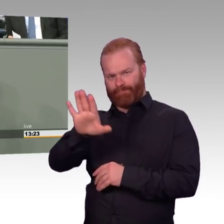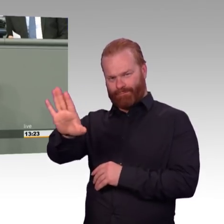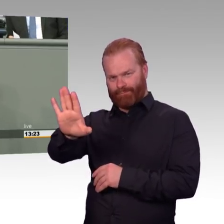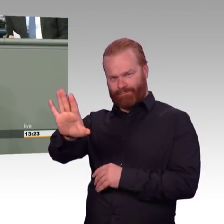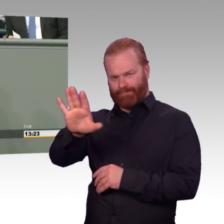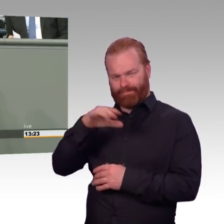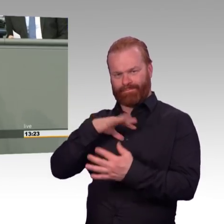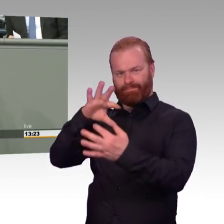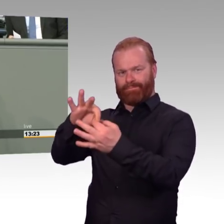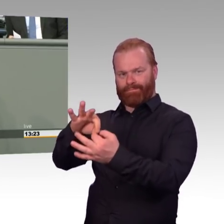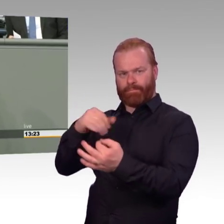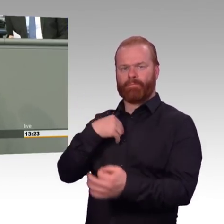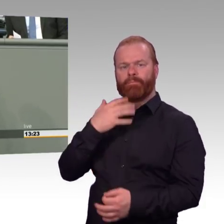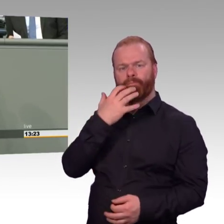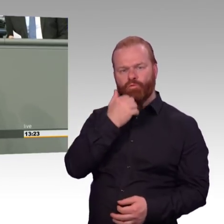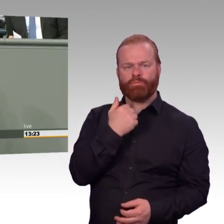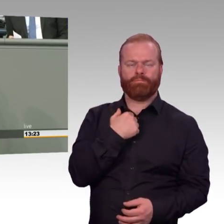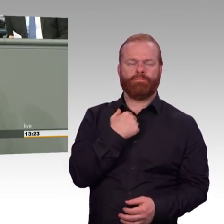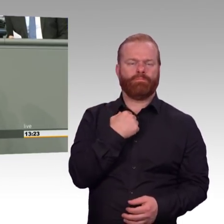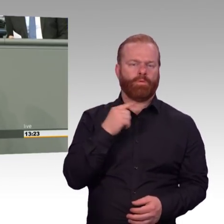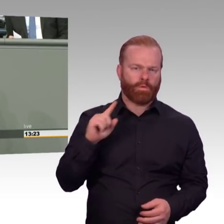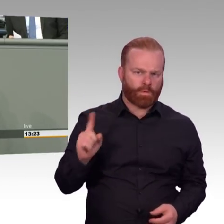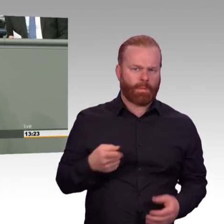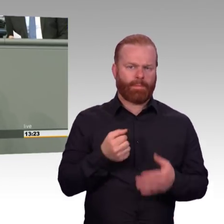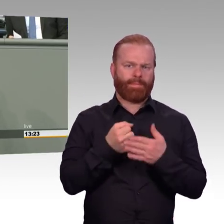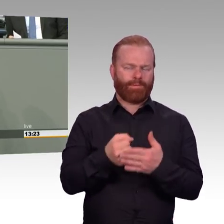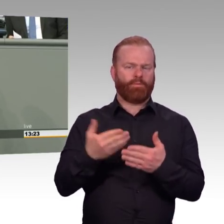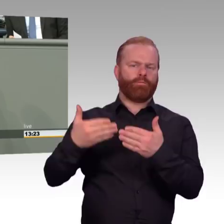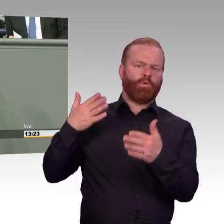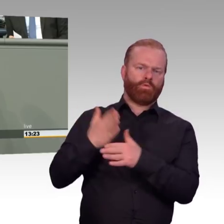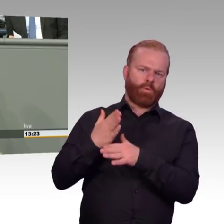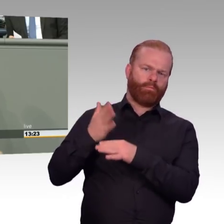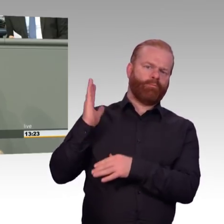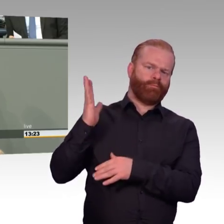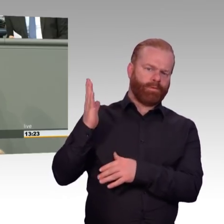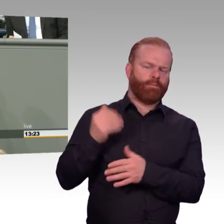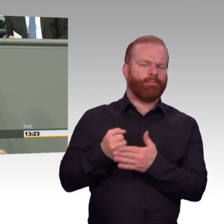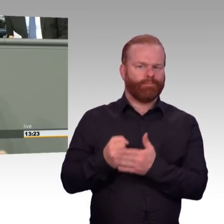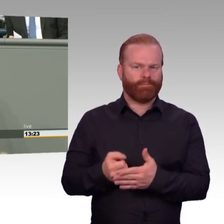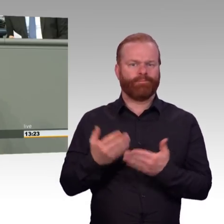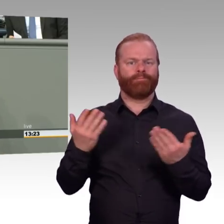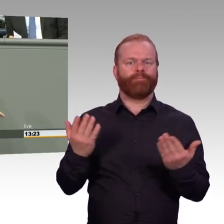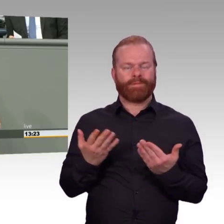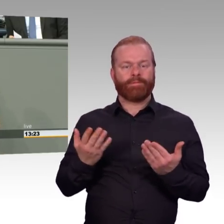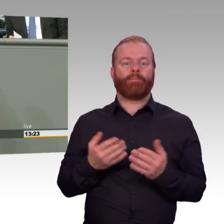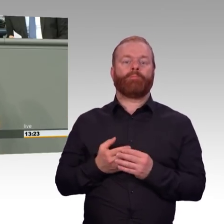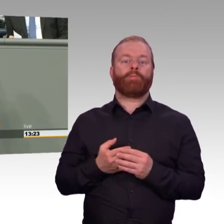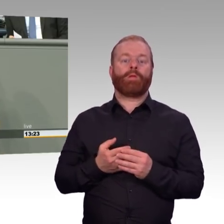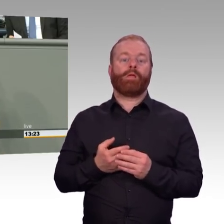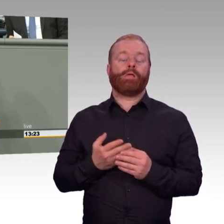eine gesamtgesellschaftliche Errungenschaft darstellt. Und dass dieser Kohlekonsens nicht in Frage gestellt werden darf.